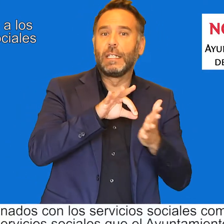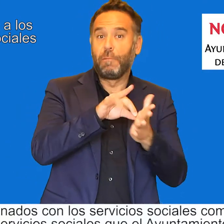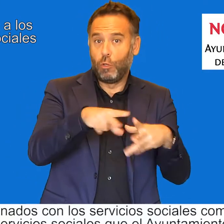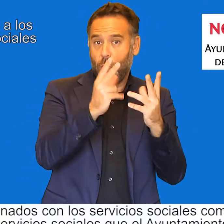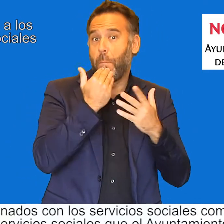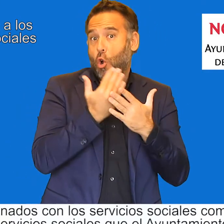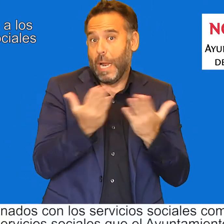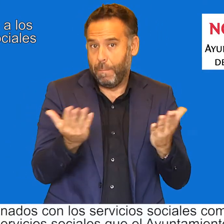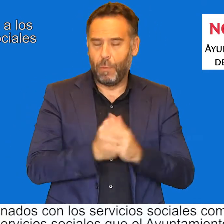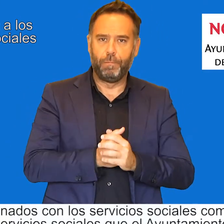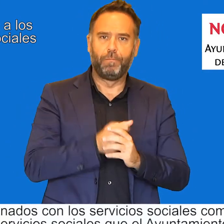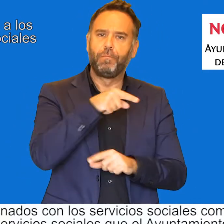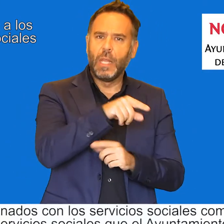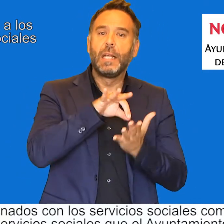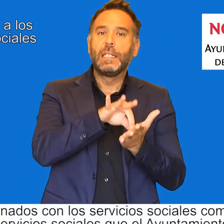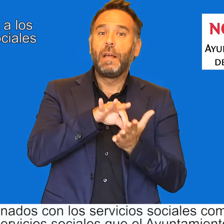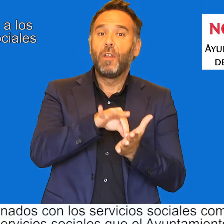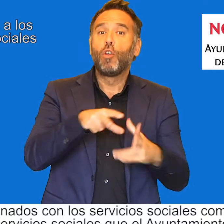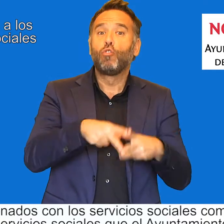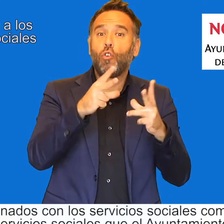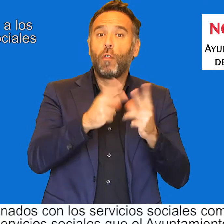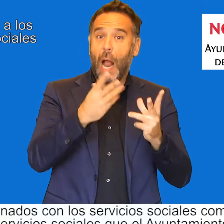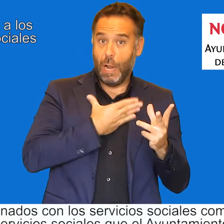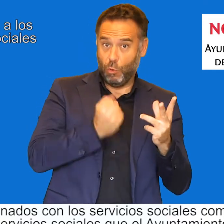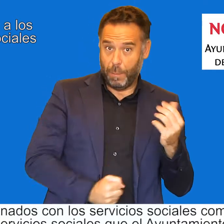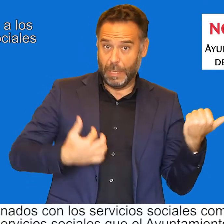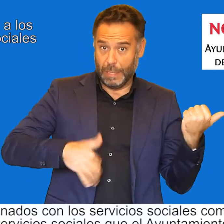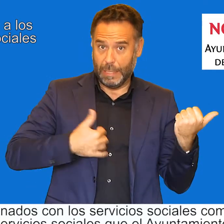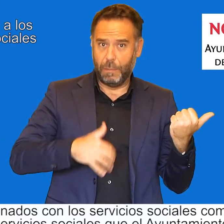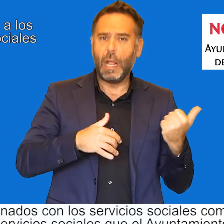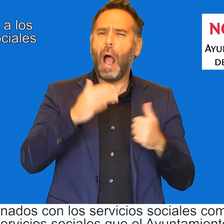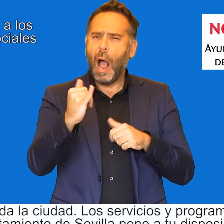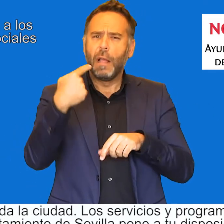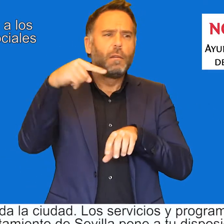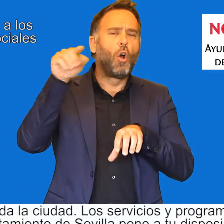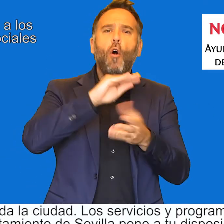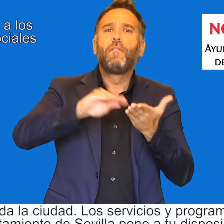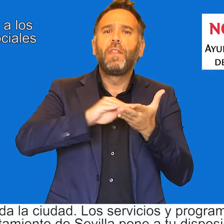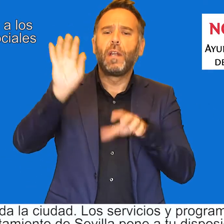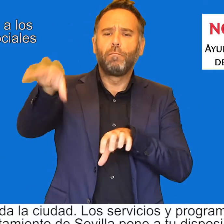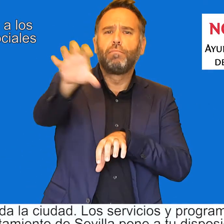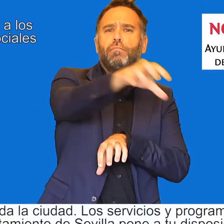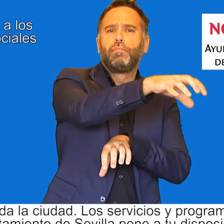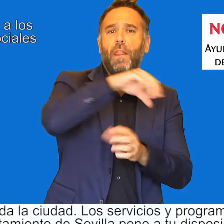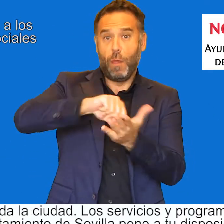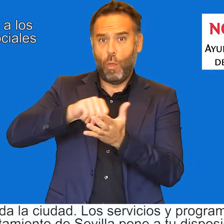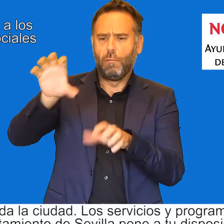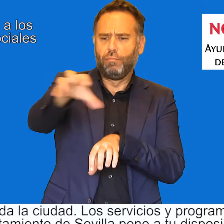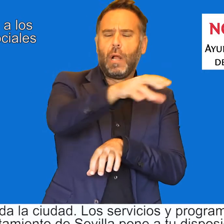servicios sociales como los servicios sociales que el Ayuntamiento tiene por toda la ciudad, los servicios y